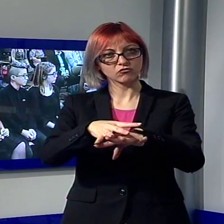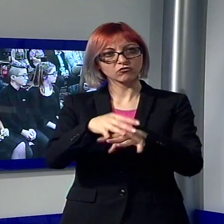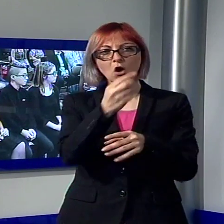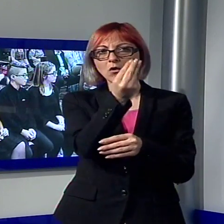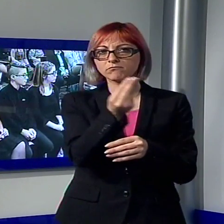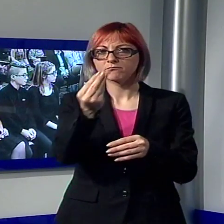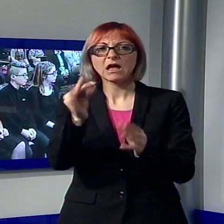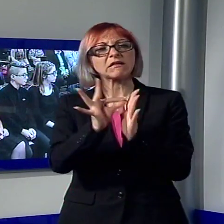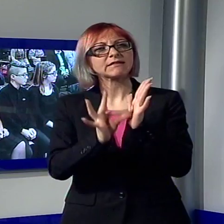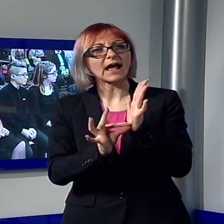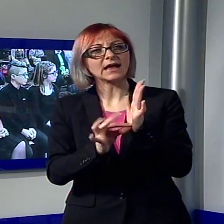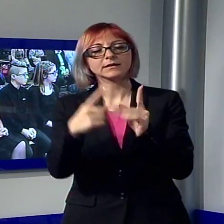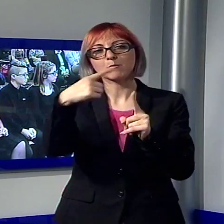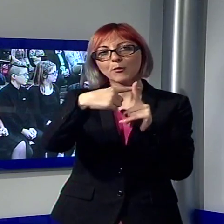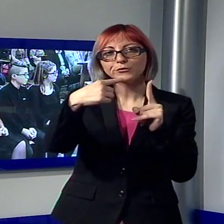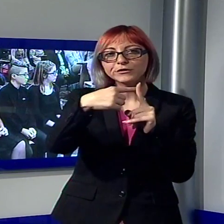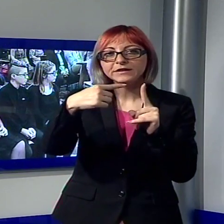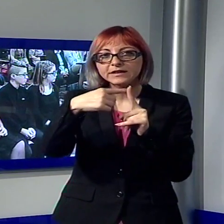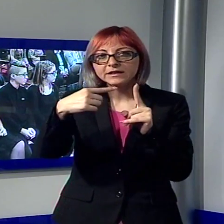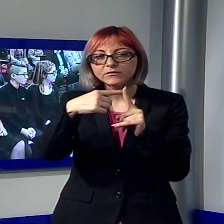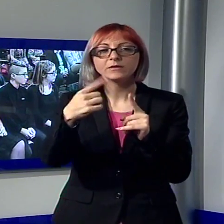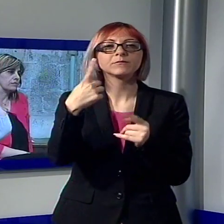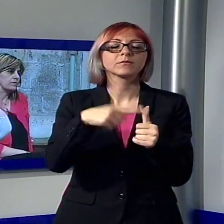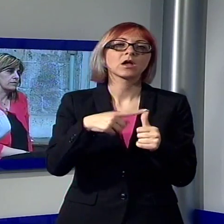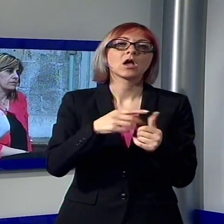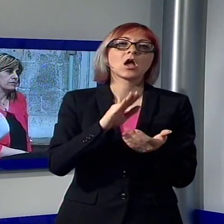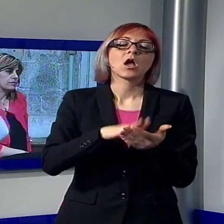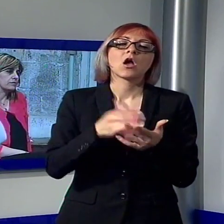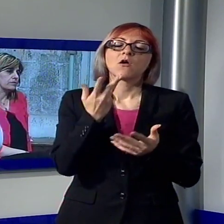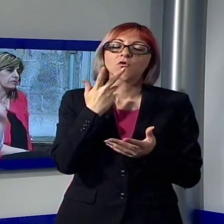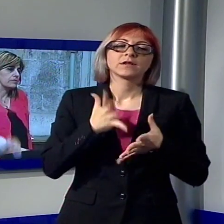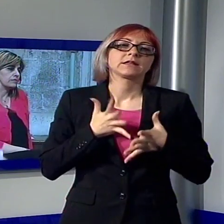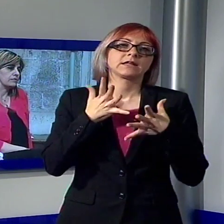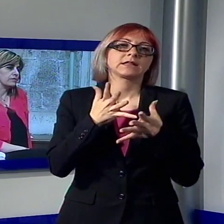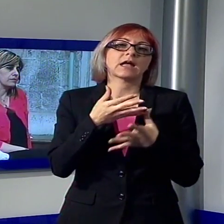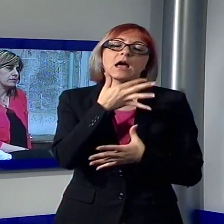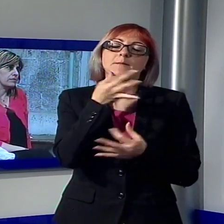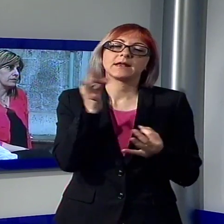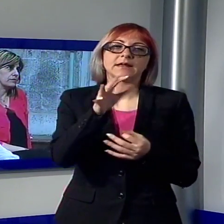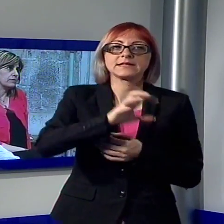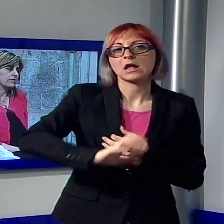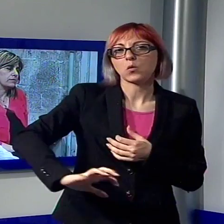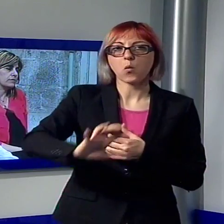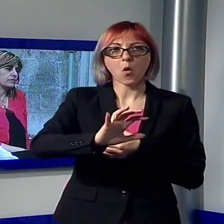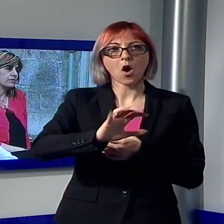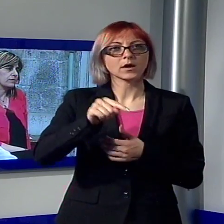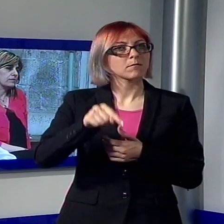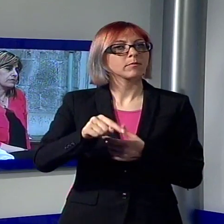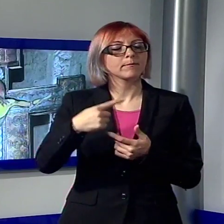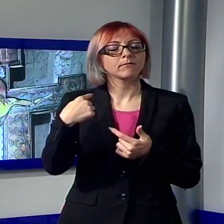positivi. La volontà di valorizzare la bellezza di questi luoghi e di farlo attraverso la